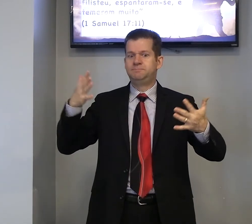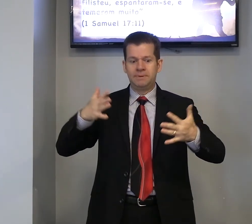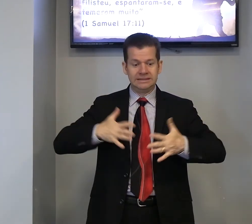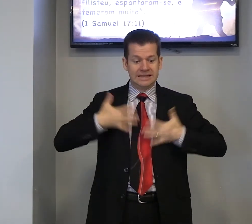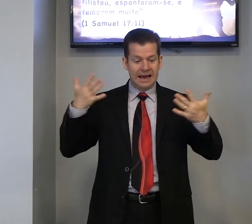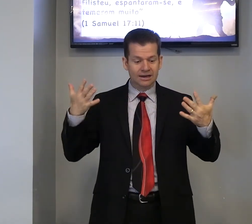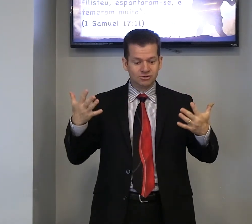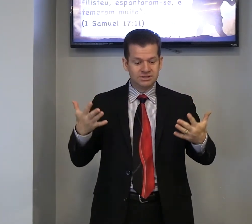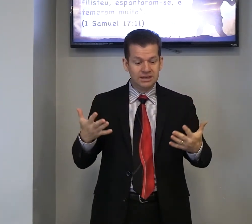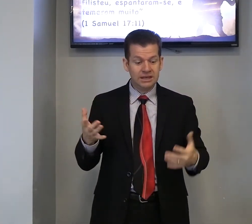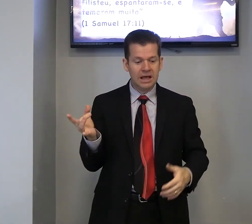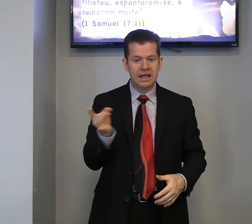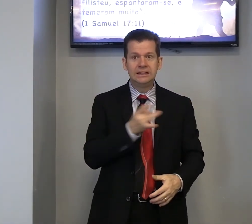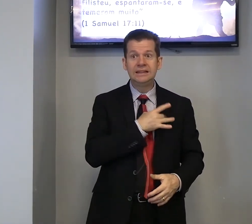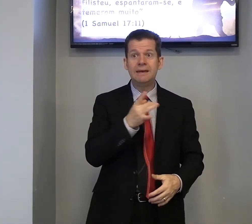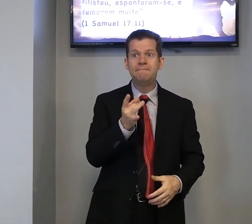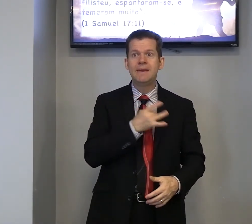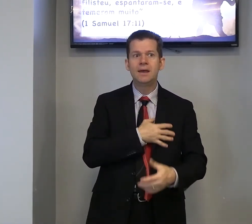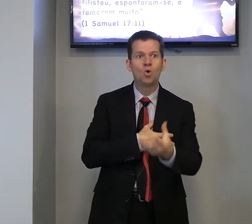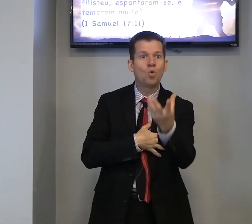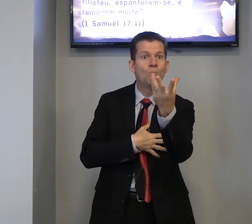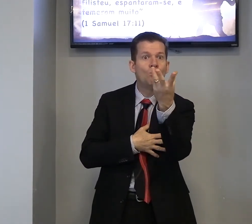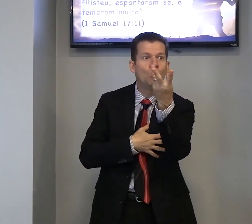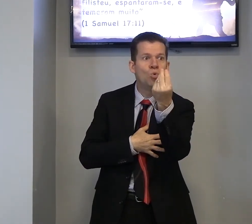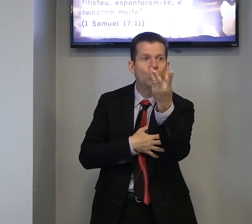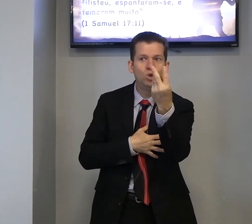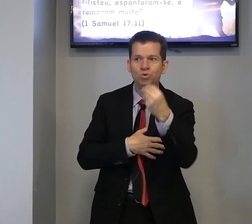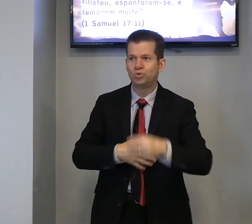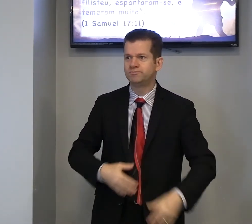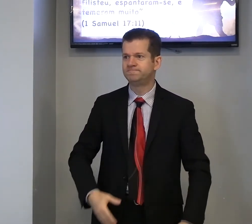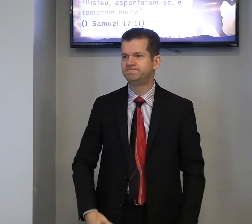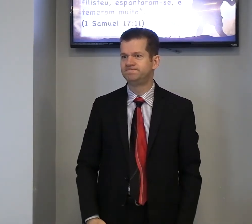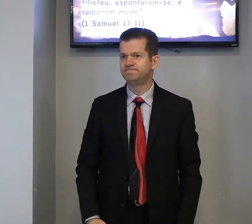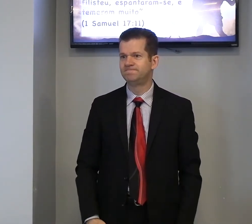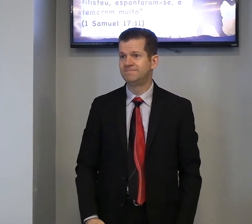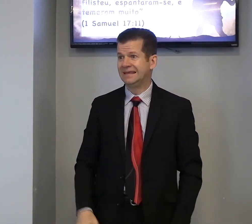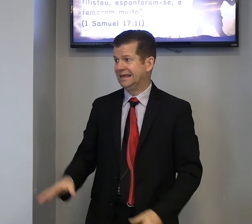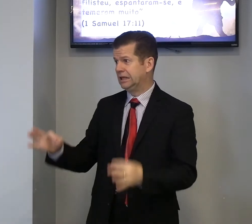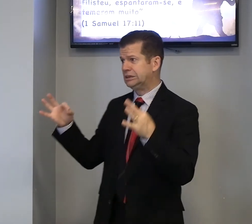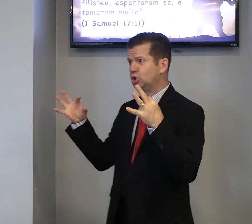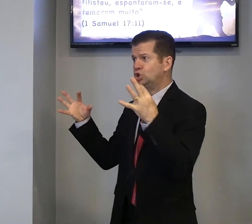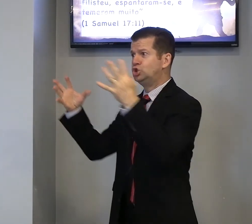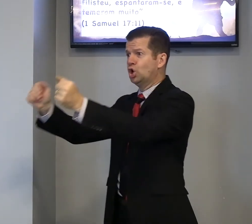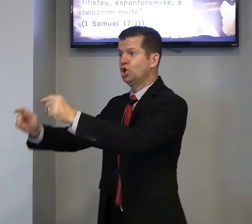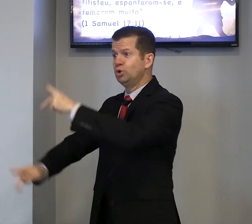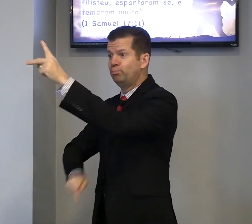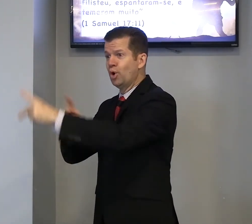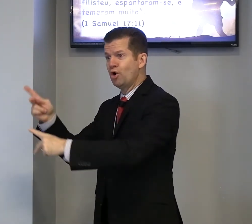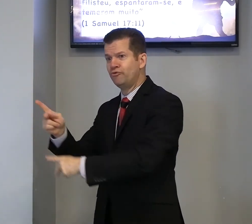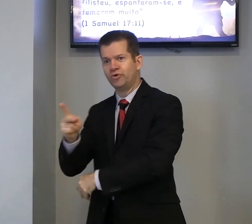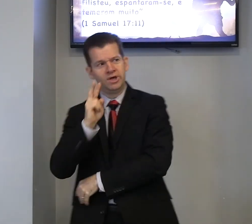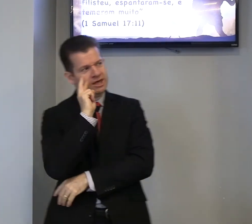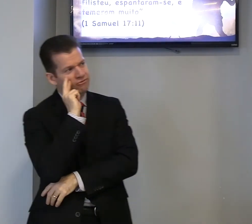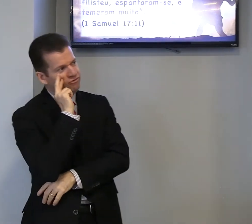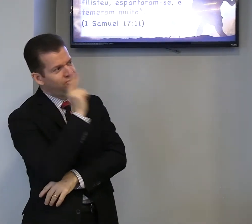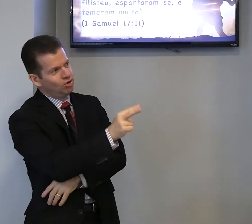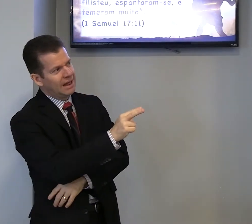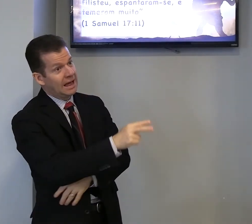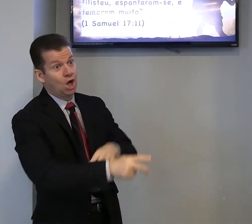espantaram espantaram-se, e temeram muito, então, todo o povo, viu lá,